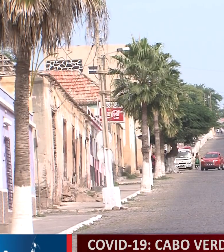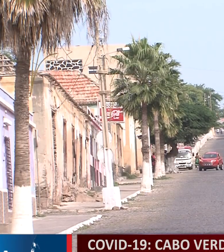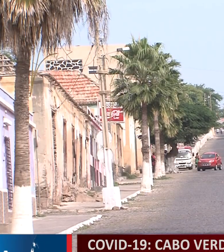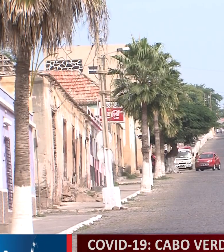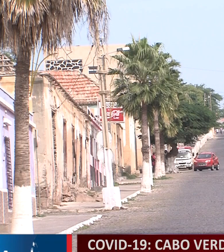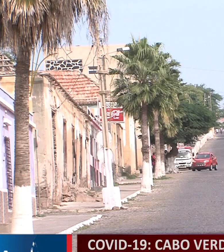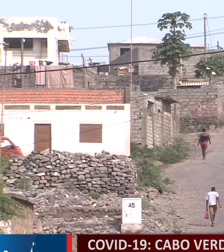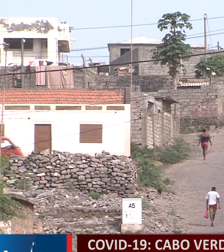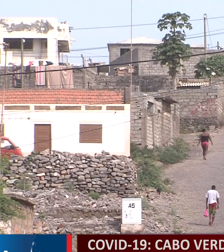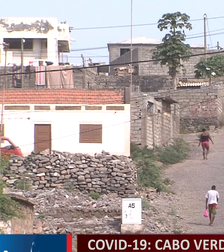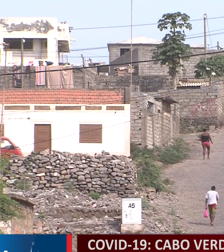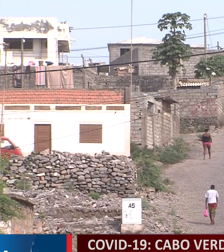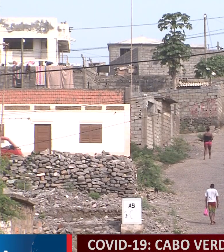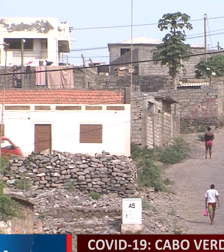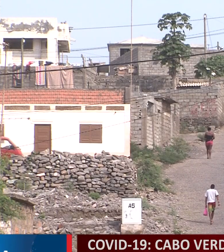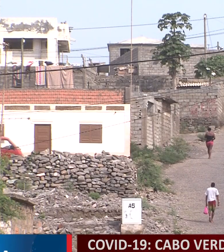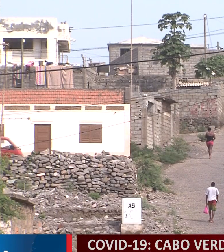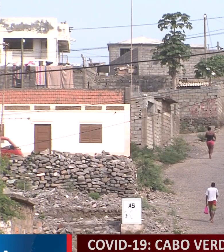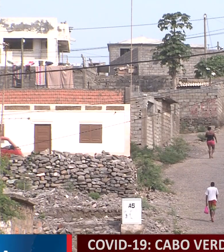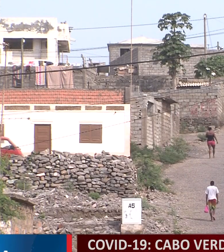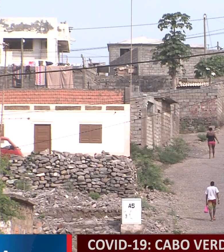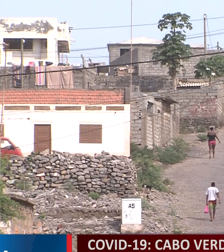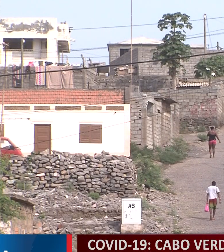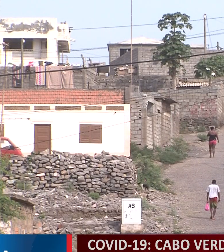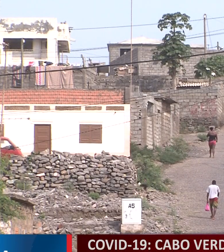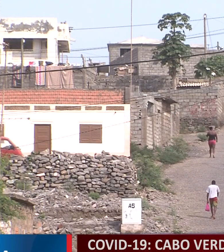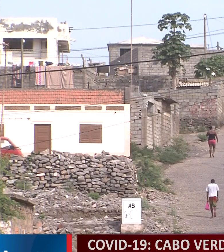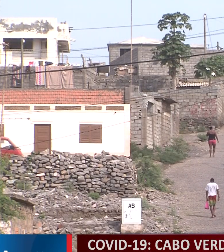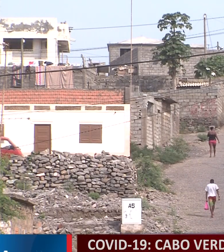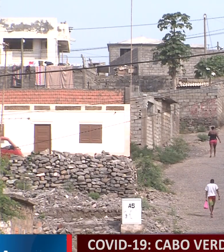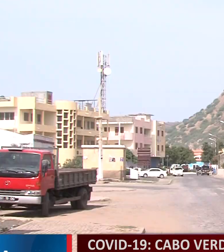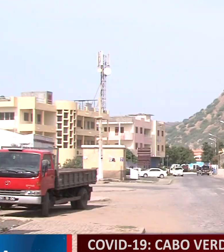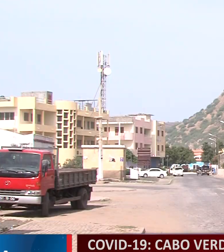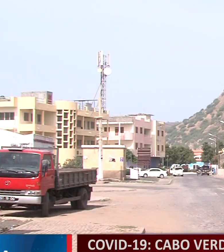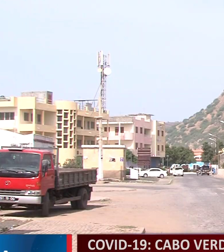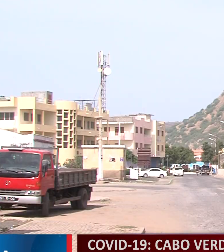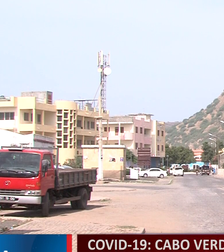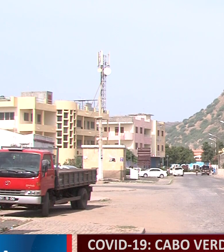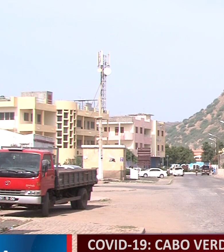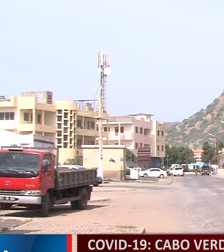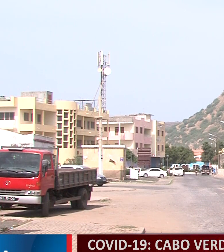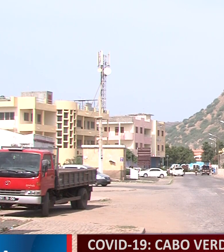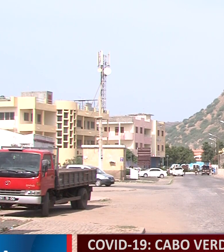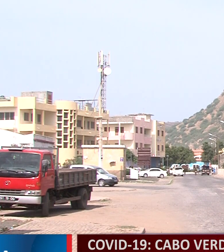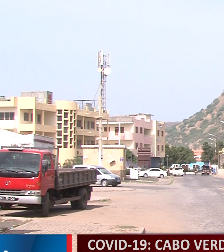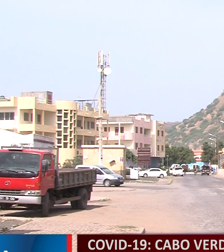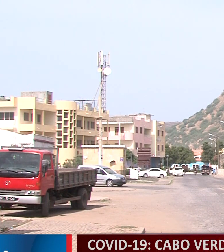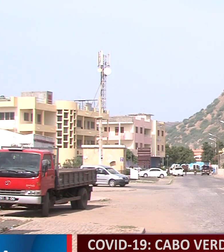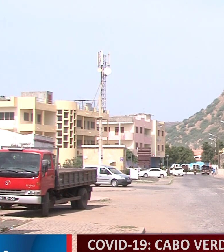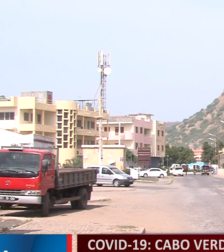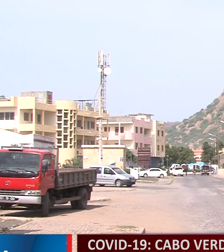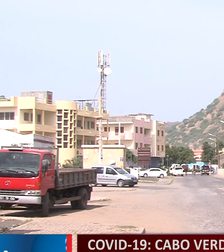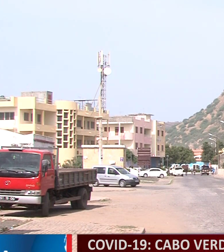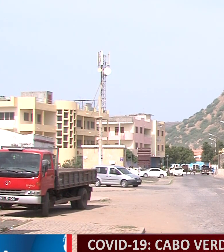identificado como caso positivo. A razão pela qual já se começaram as investigações para identificar os possíveis contactos